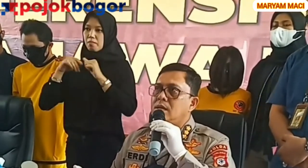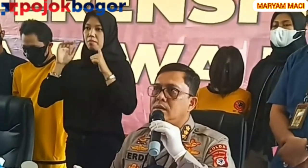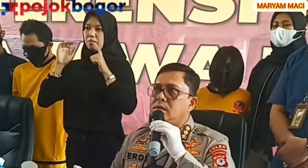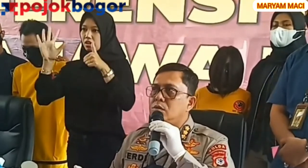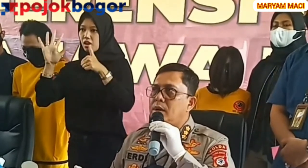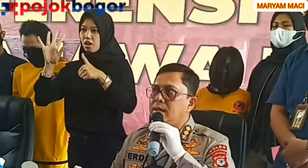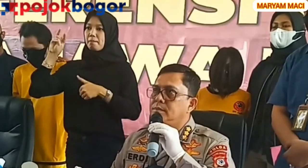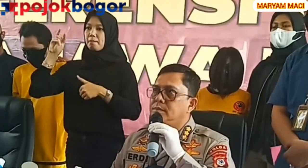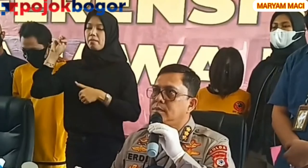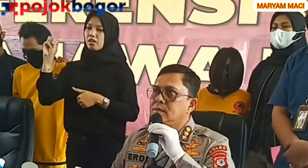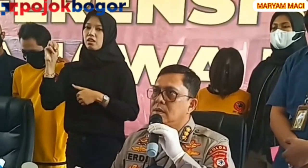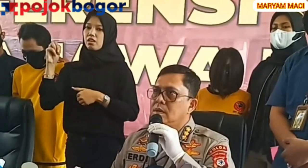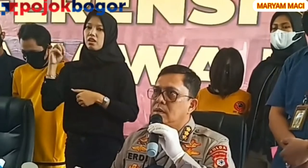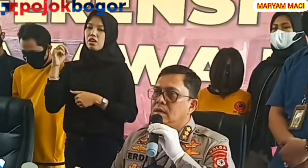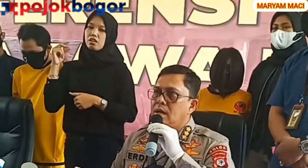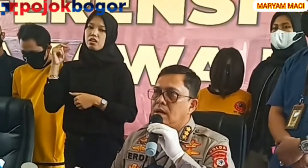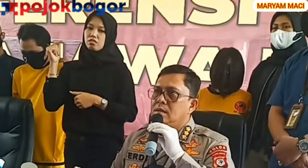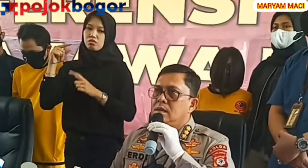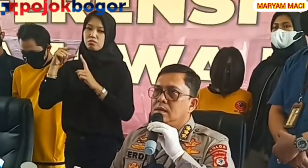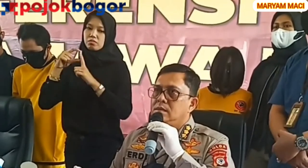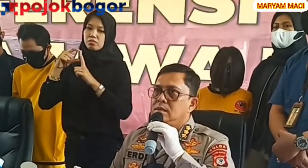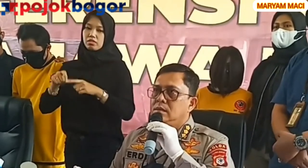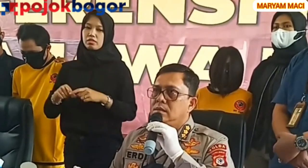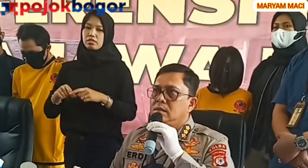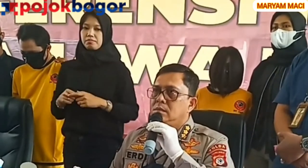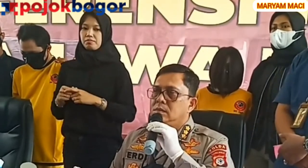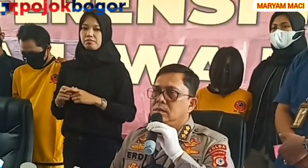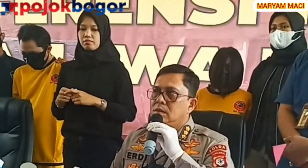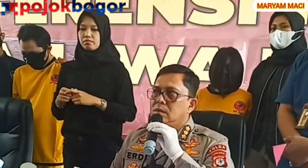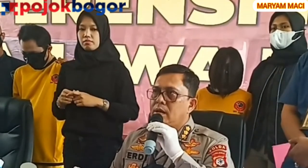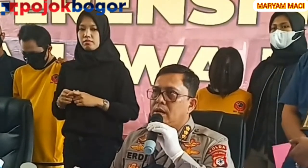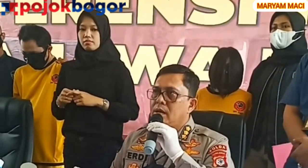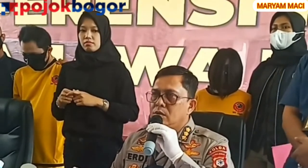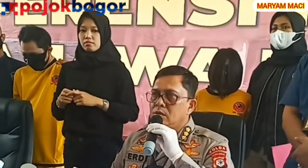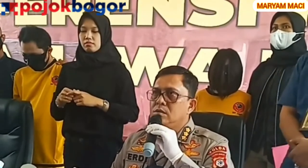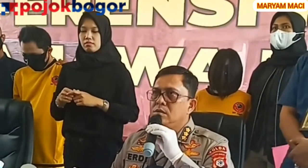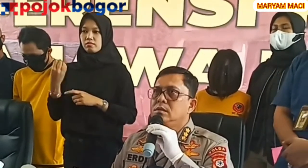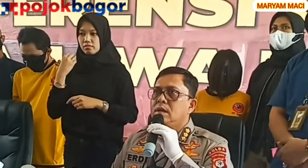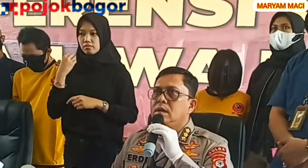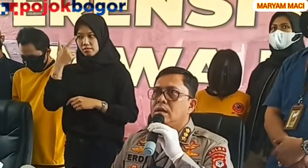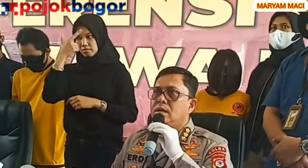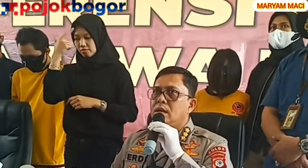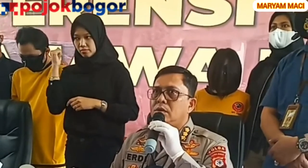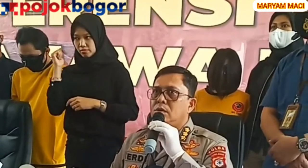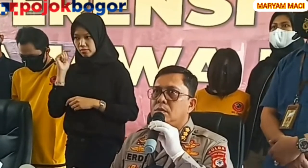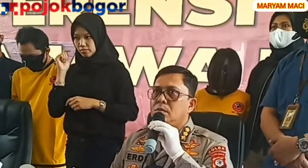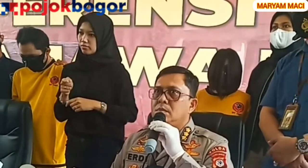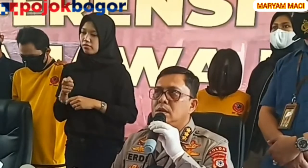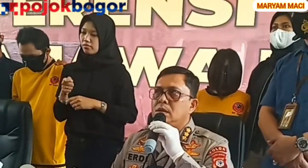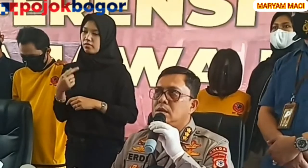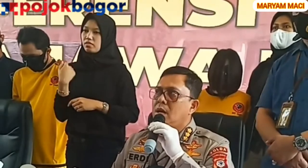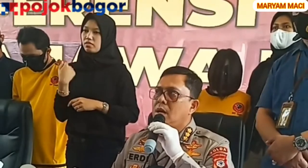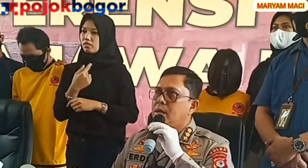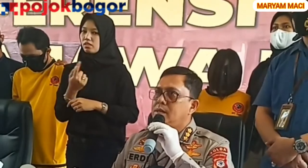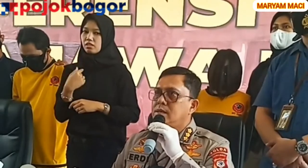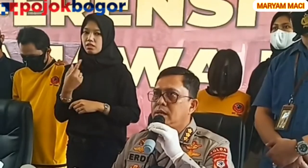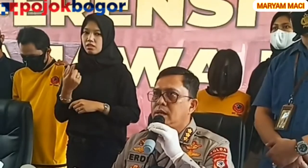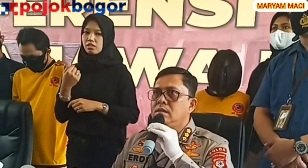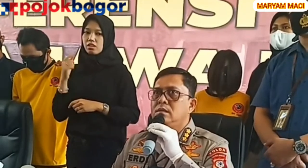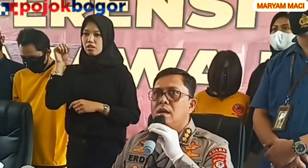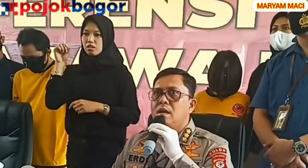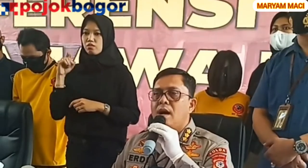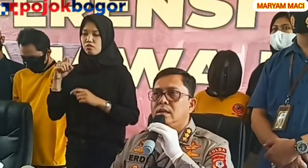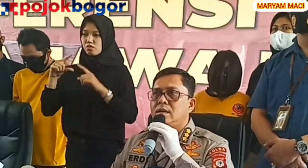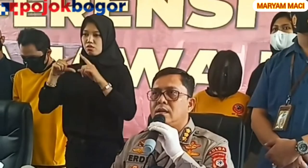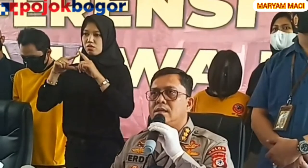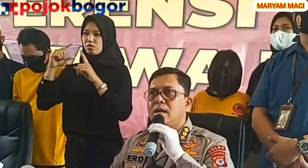dengan saksi hukumannya nah, oleh karena itu kita patut mengapresiasi